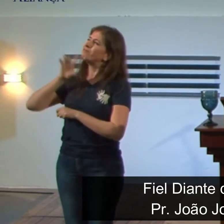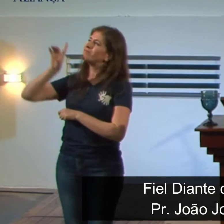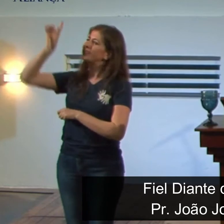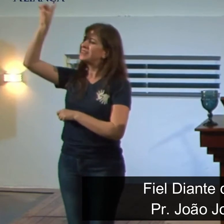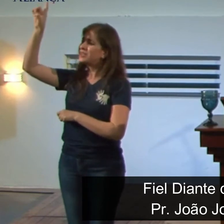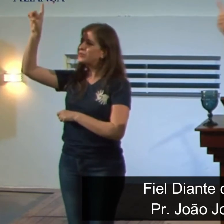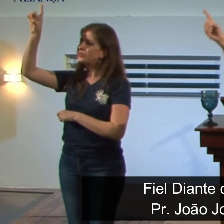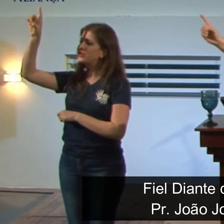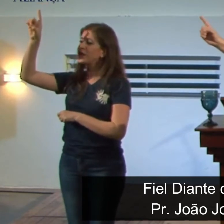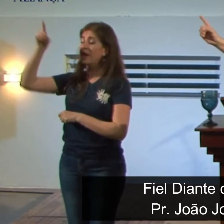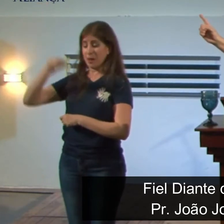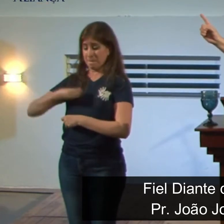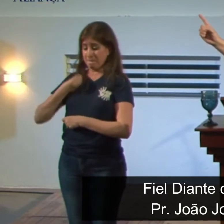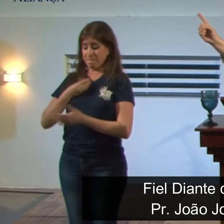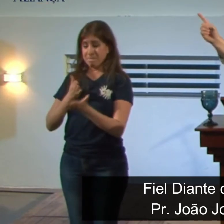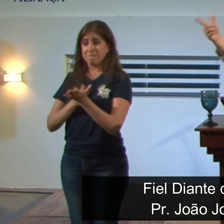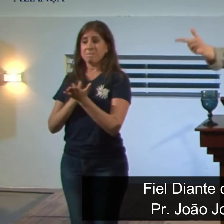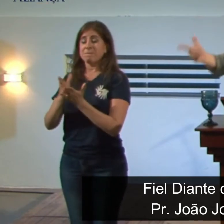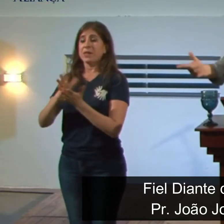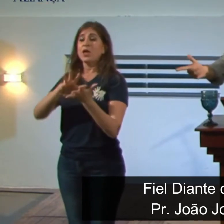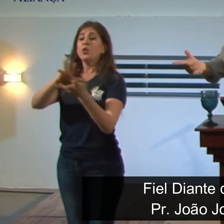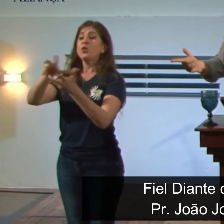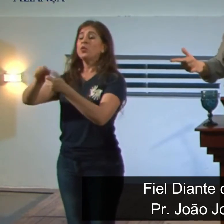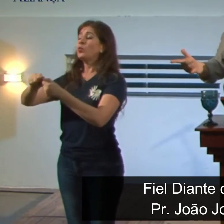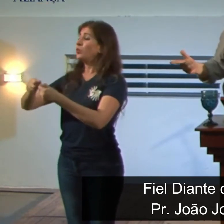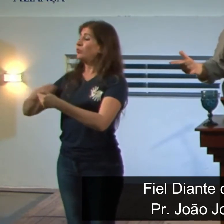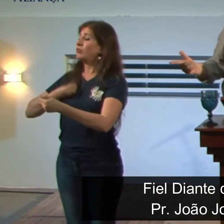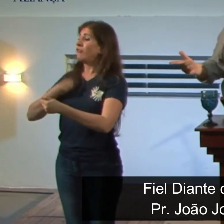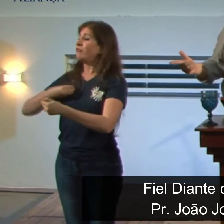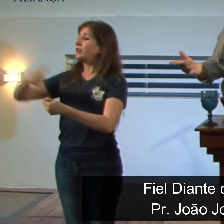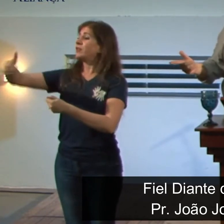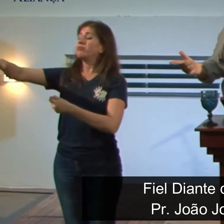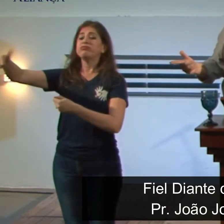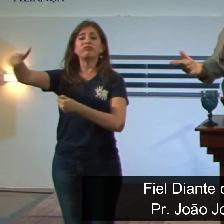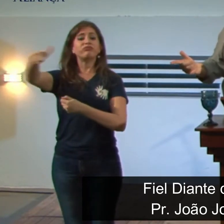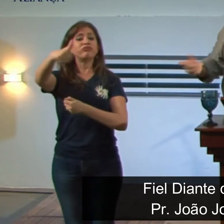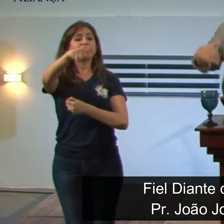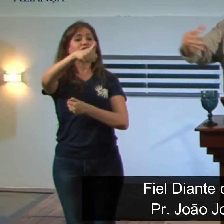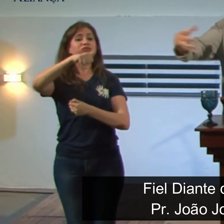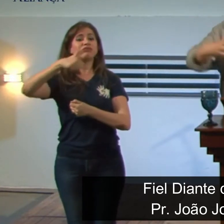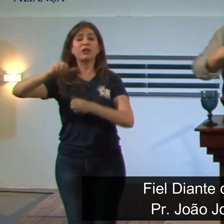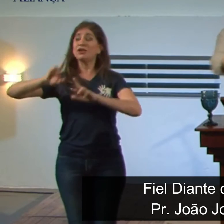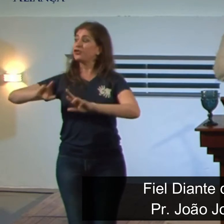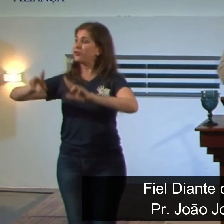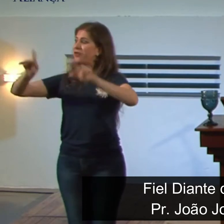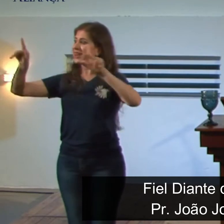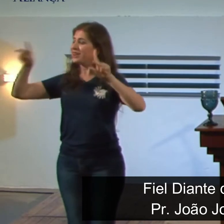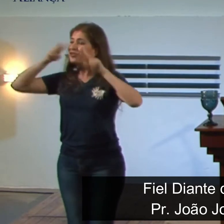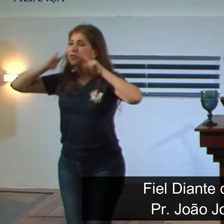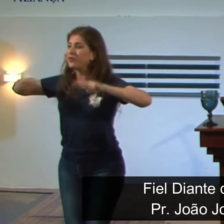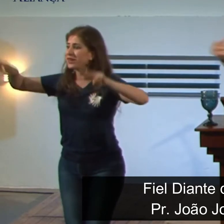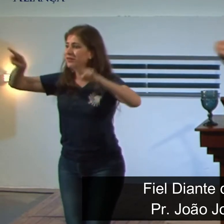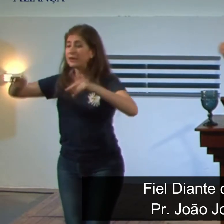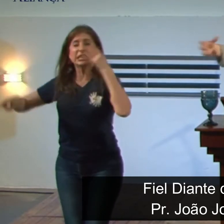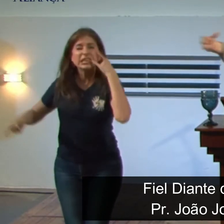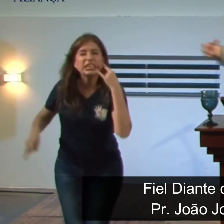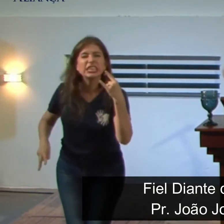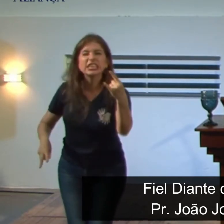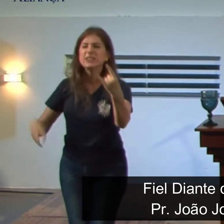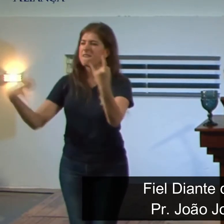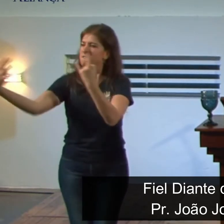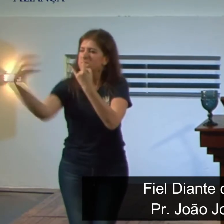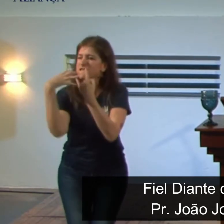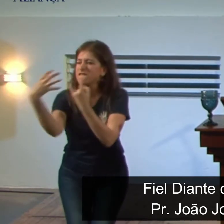leitura do mundo é diferente ainda que eu seja sediado ainda que eu seja